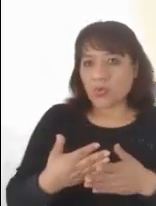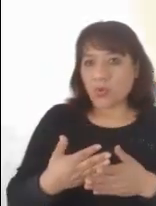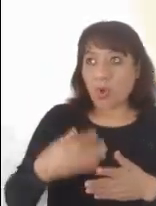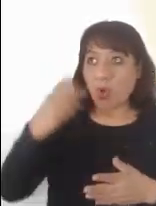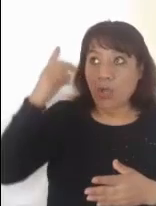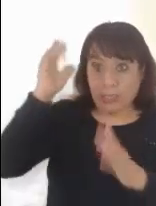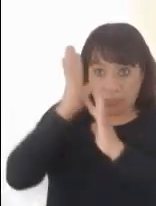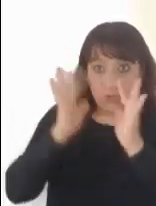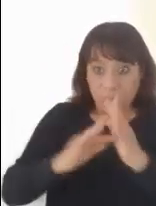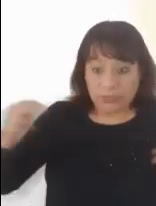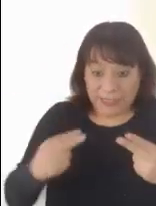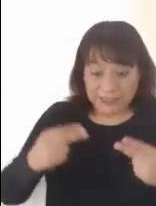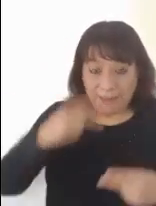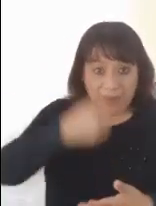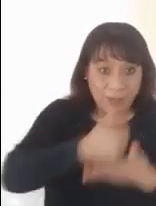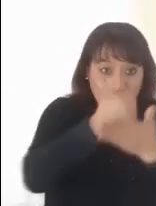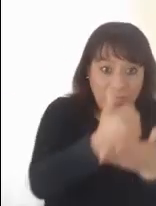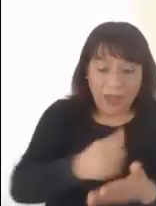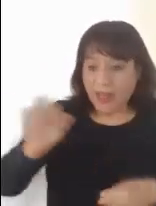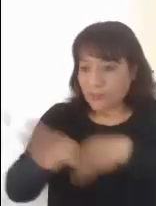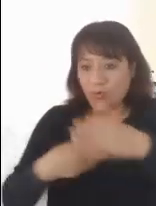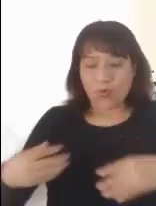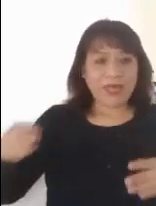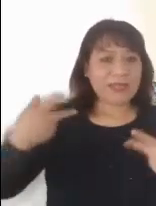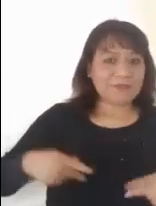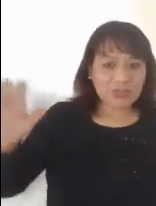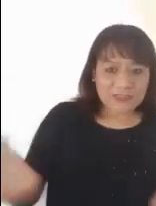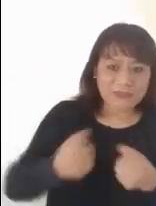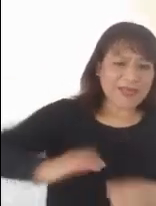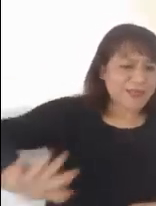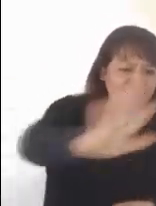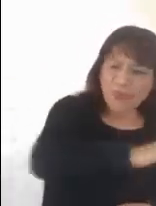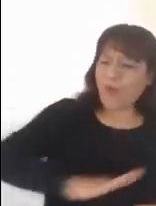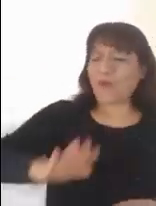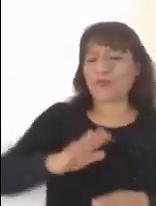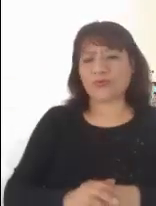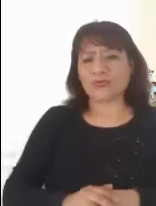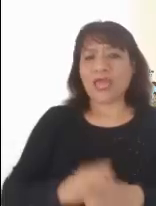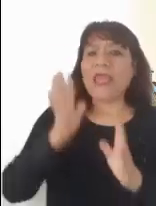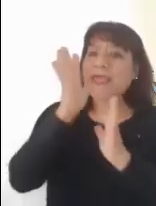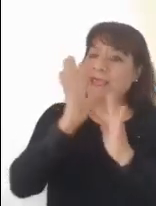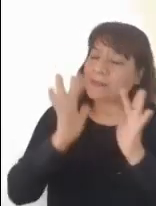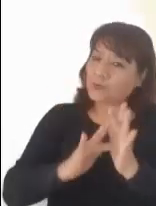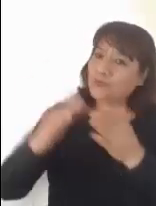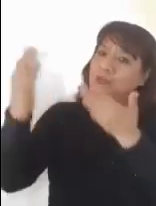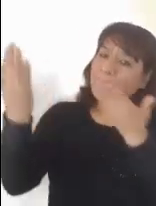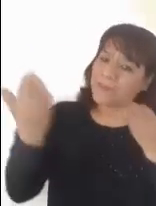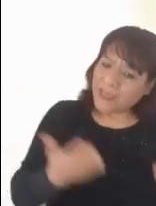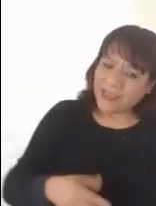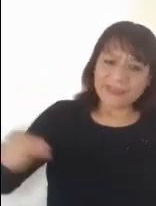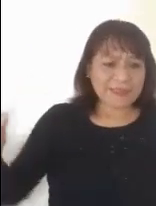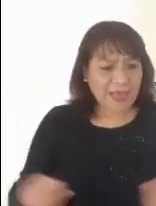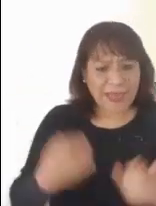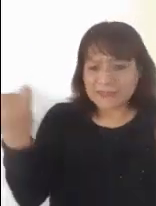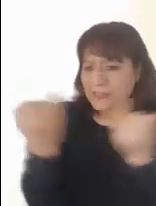parte. Entra en la generación de humanos muy concretos, asume carne y hueso de personas